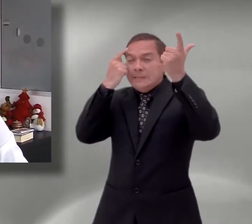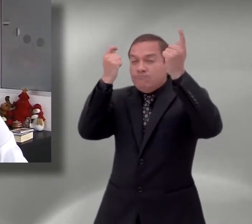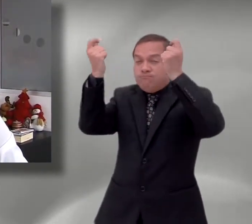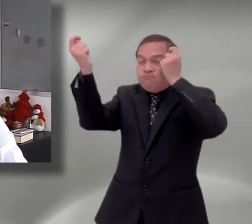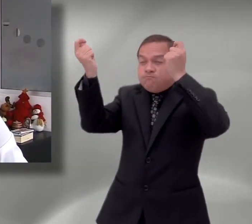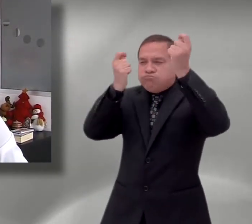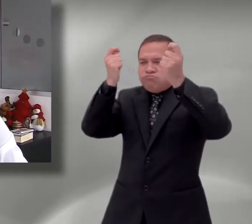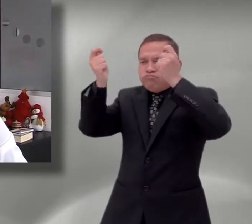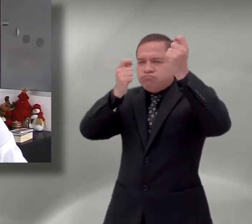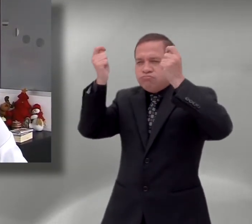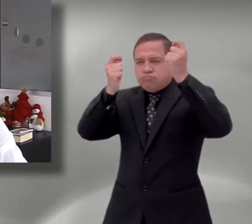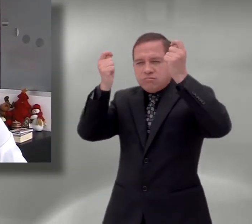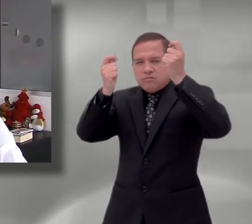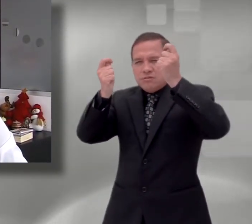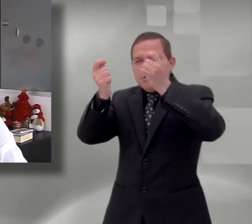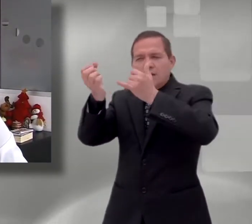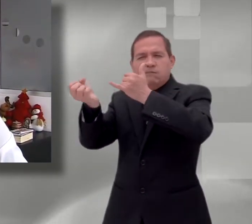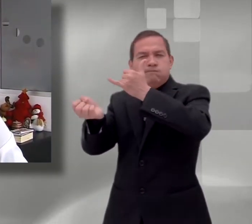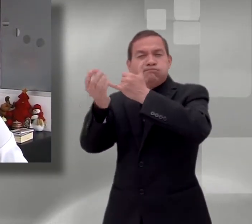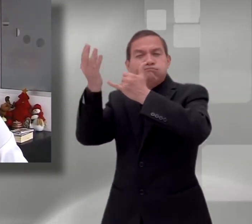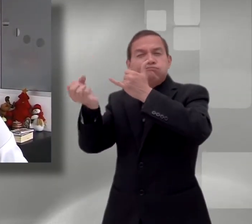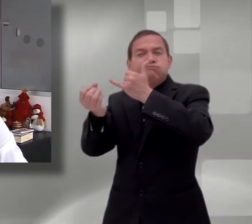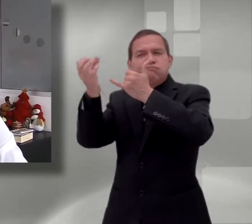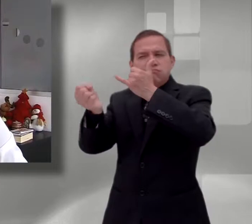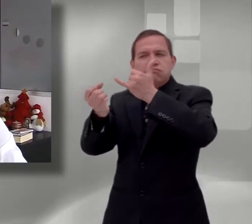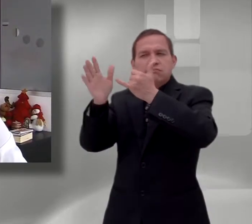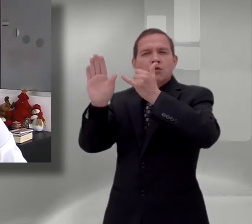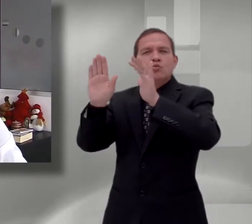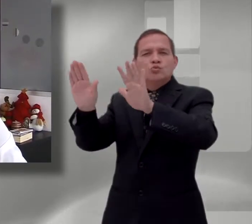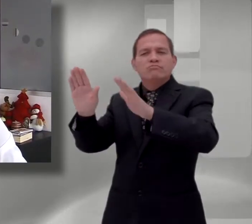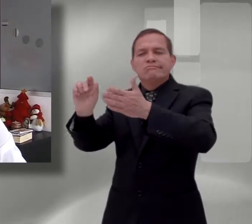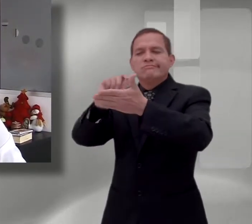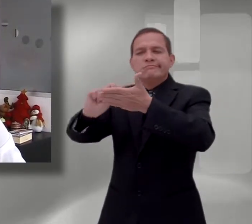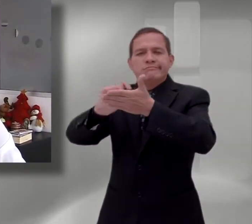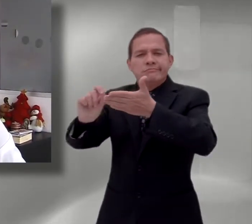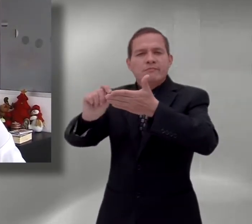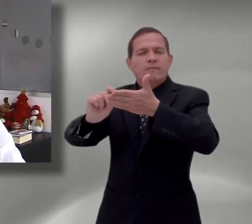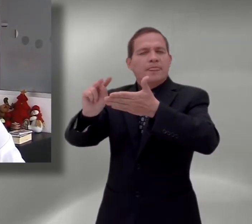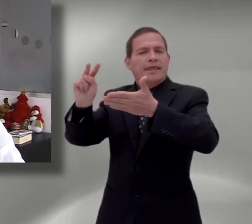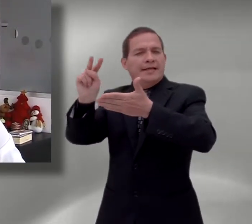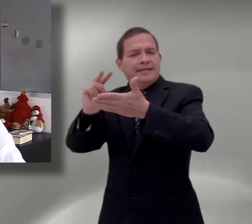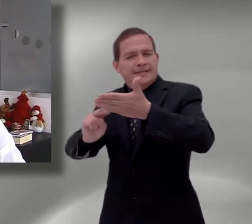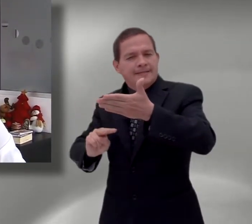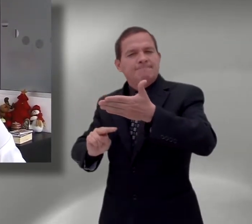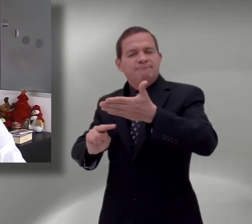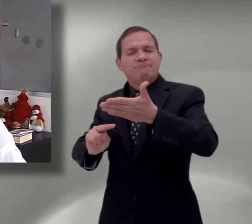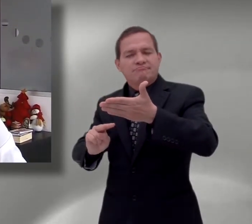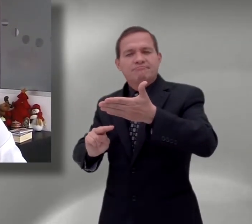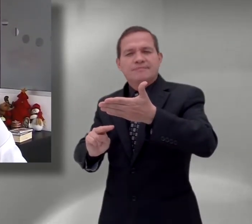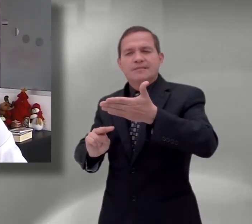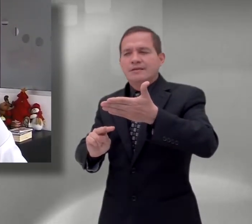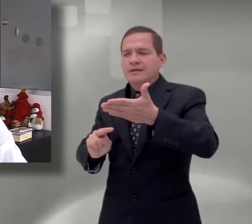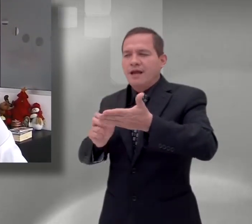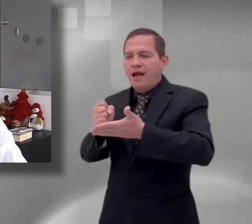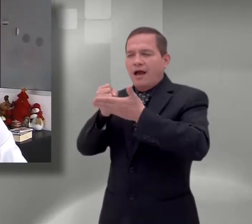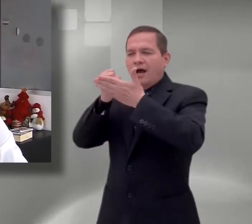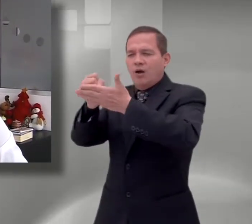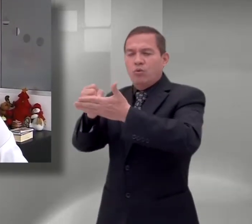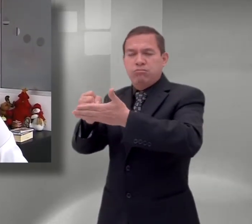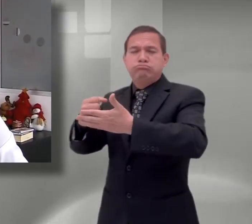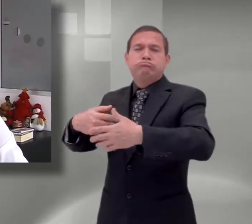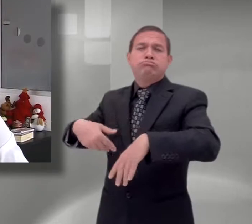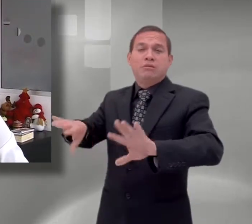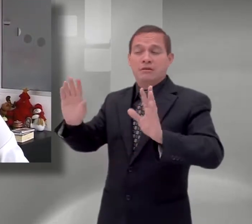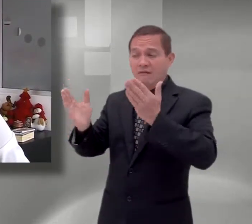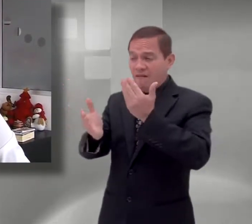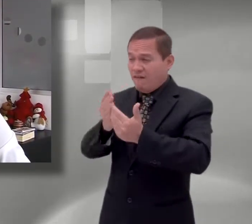fortalecimiento de las competencias comunicativas en las áreas de lectura y escritura. Allí hay un amplio camino